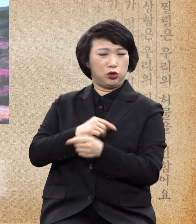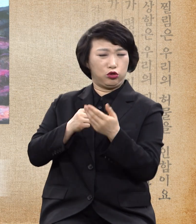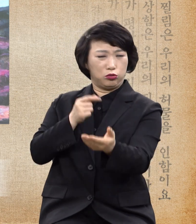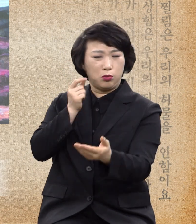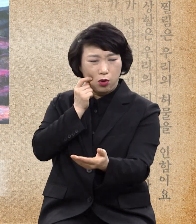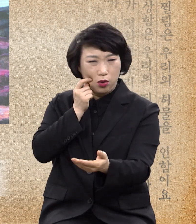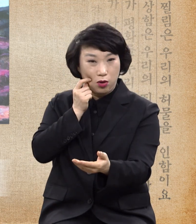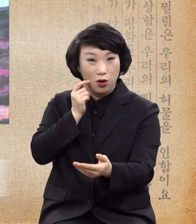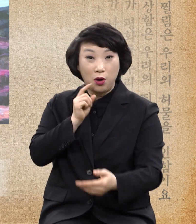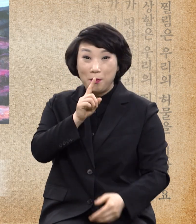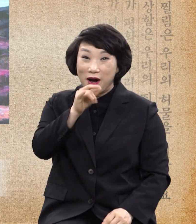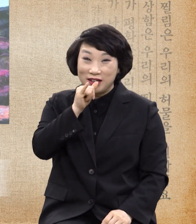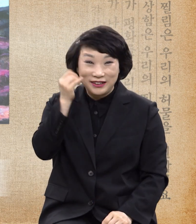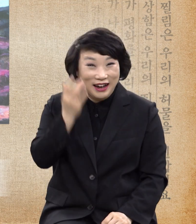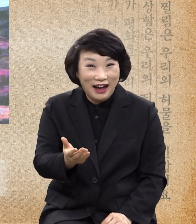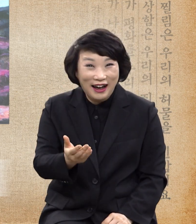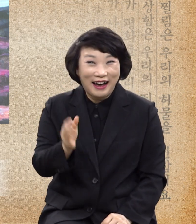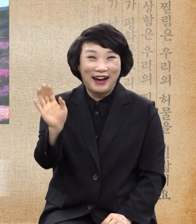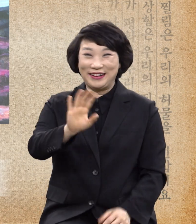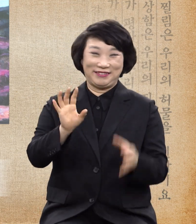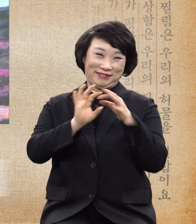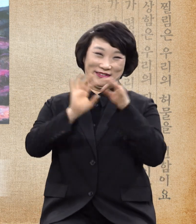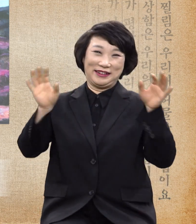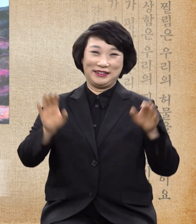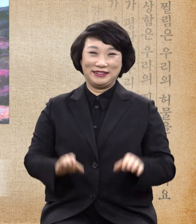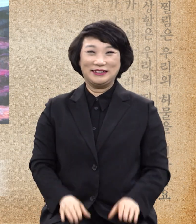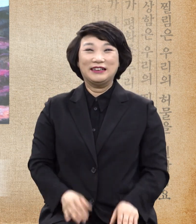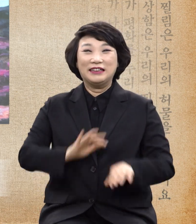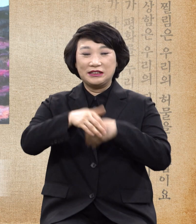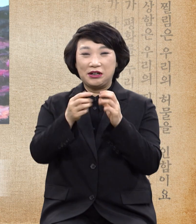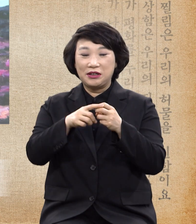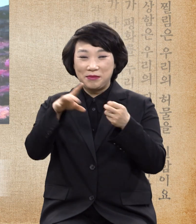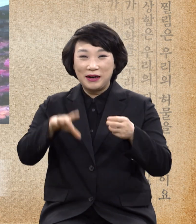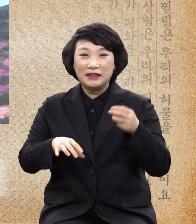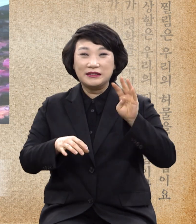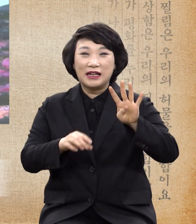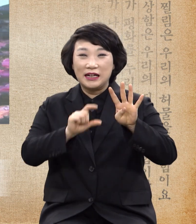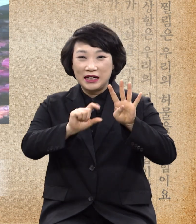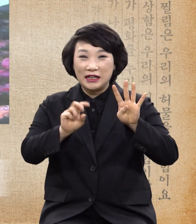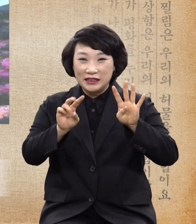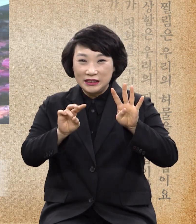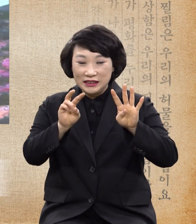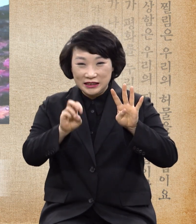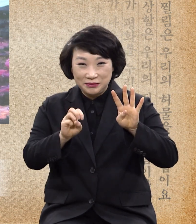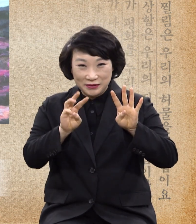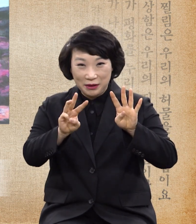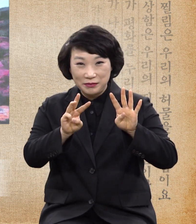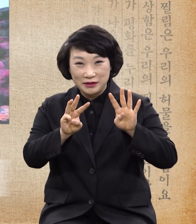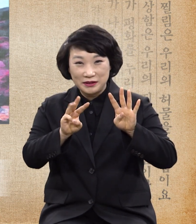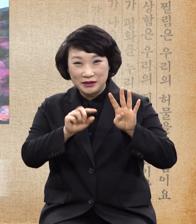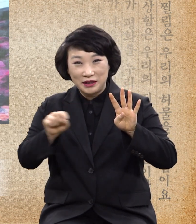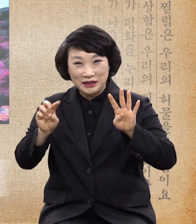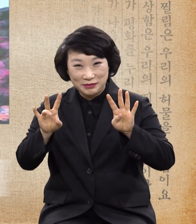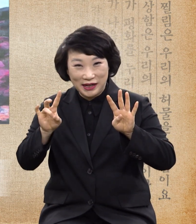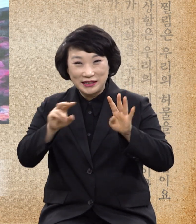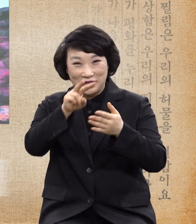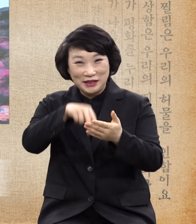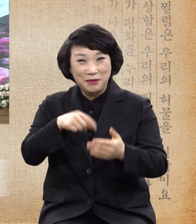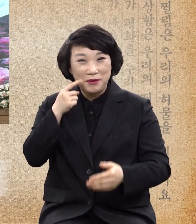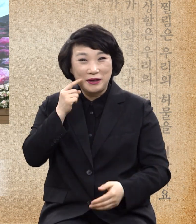있습니까? 마태복음 4장 23절로 24절에 한번 읽어봐 예수께서